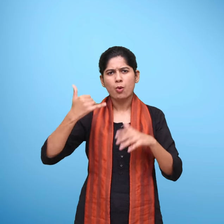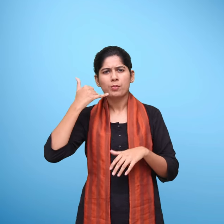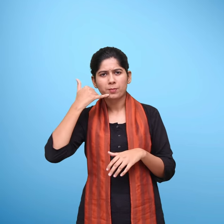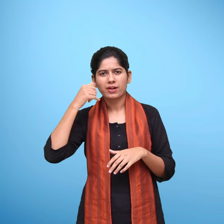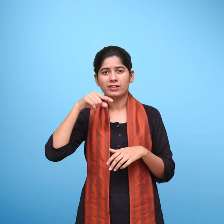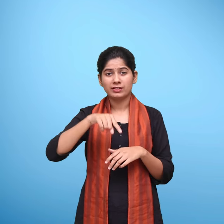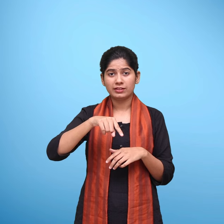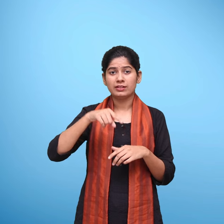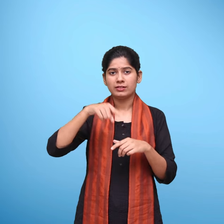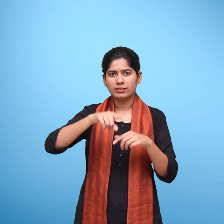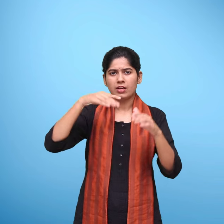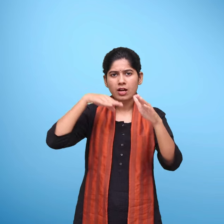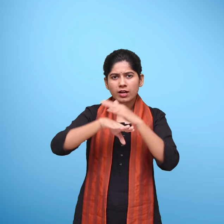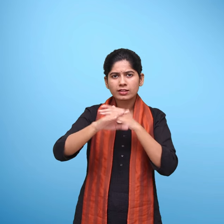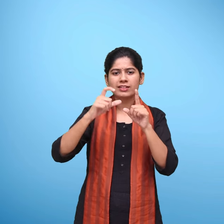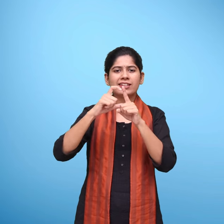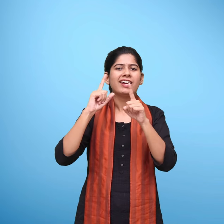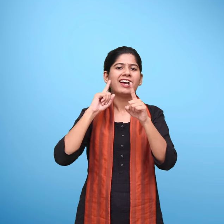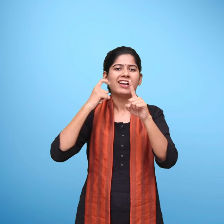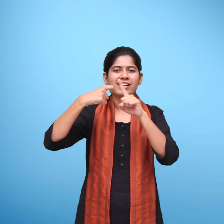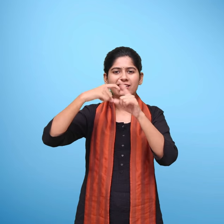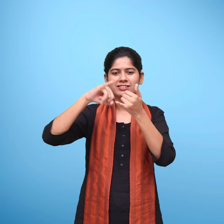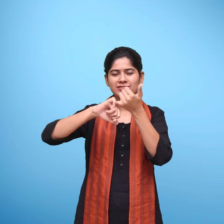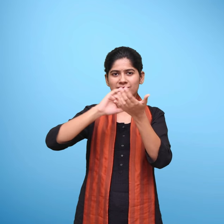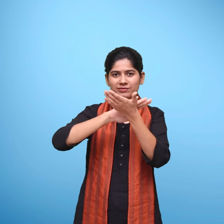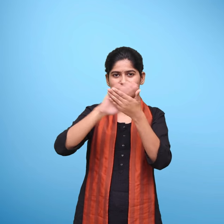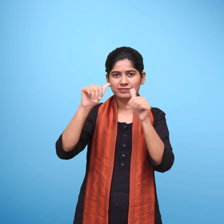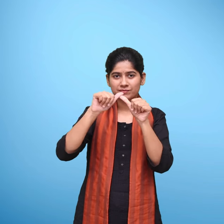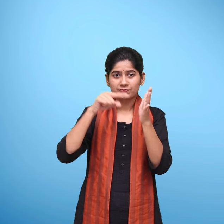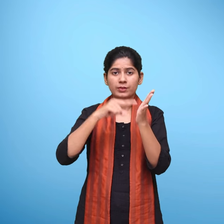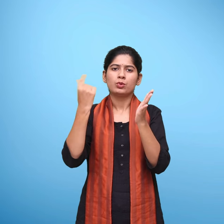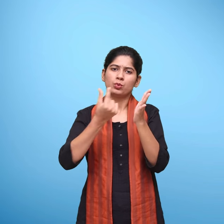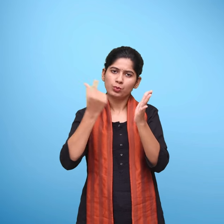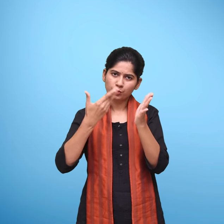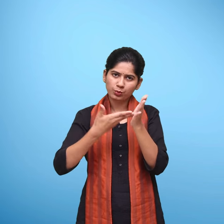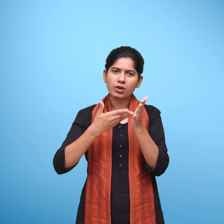लैप्टॉप पर दीक्षा पोर्टल का उप्योग करने के लिए आप इस लिंक पर जा सकते हैं